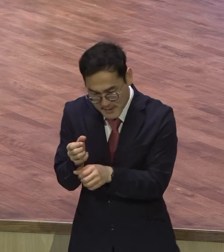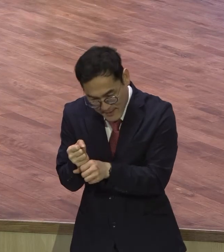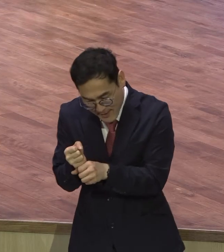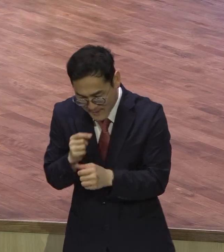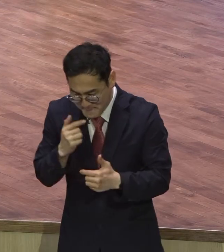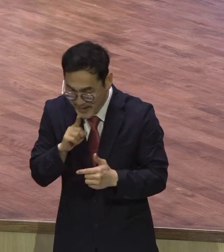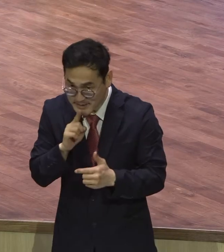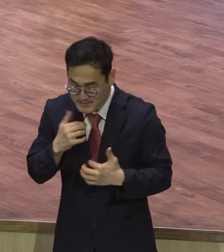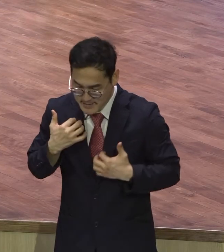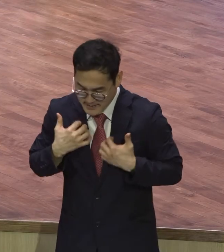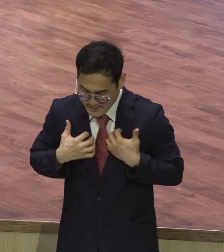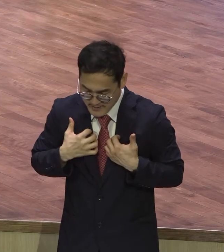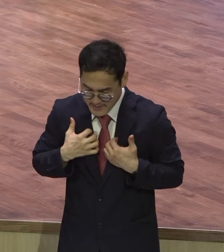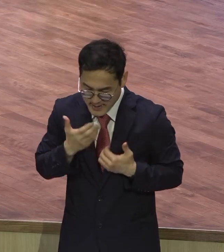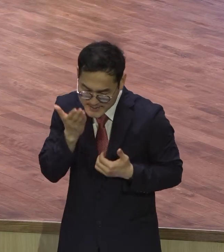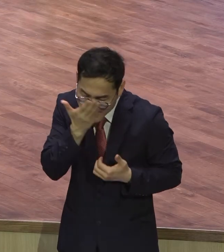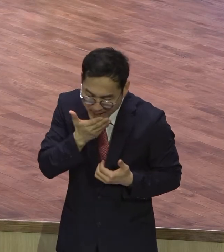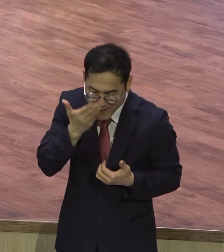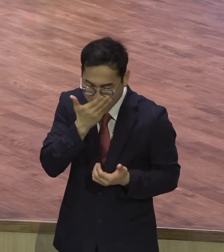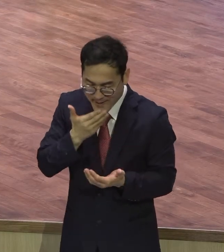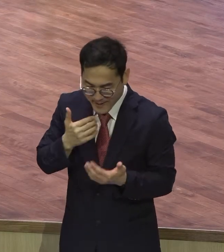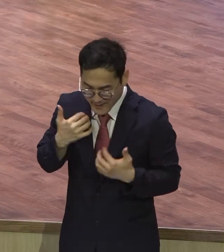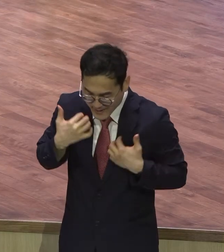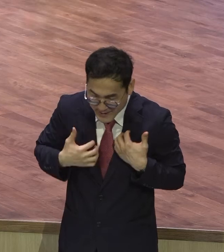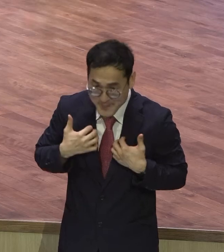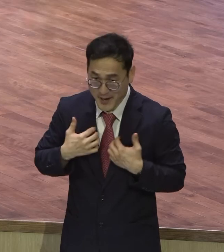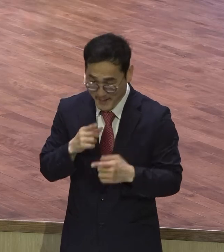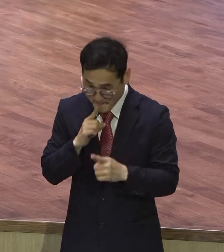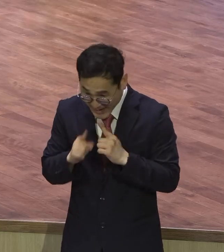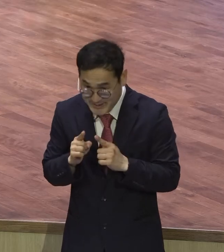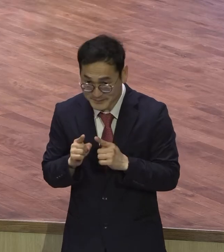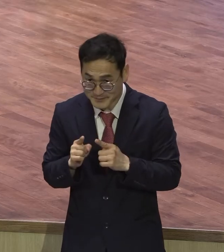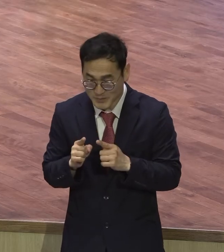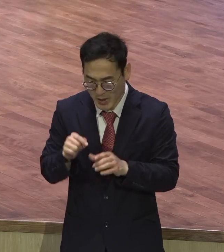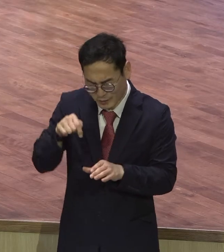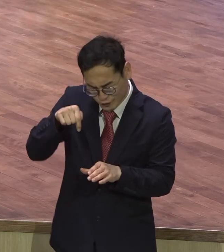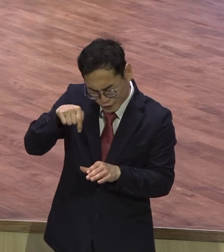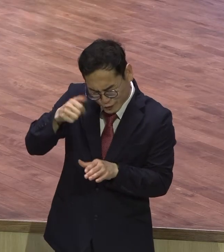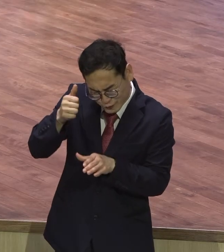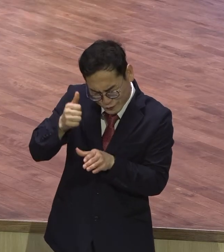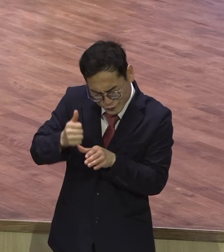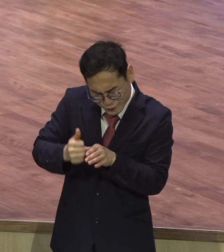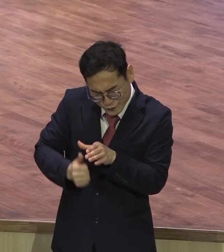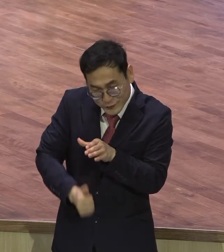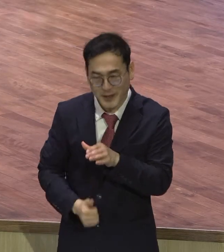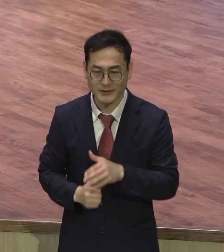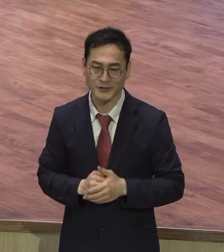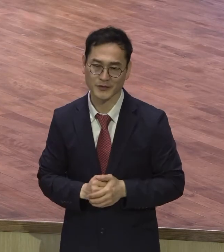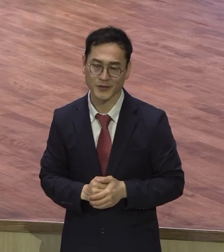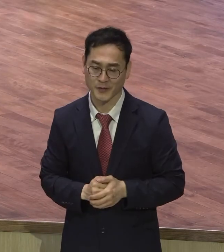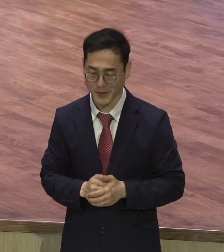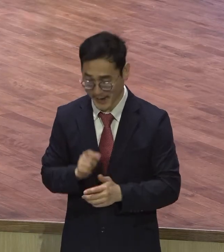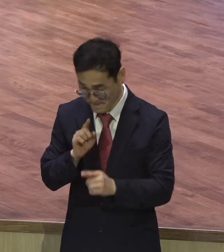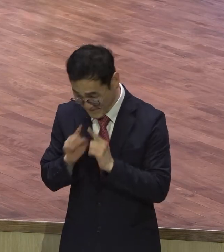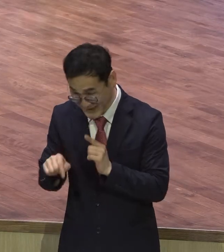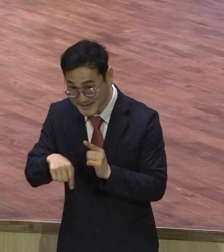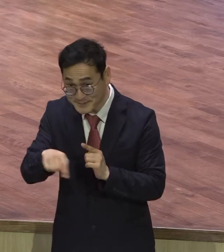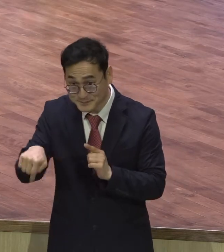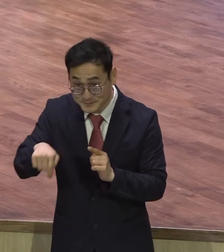말씀이 계속 나를 장악하고 말씀에 잡혀서 그래서 말씀에 이 씨앗이 내 속에서 계속